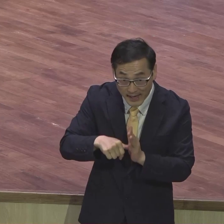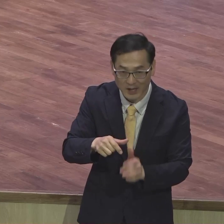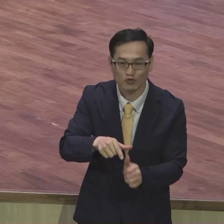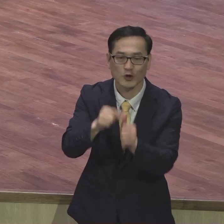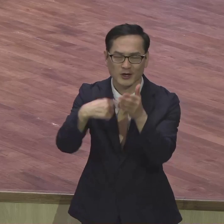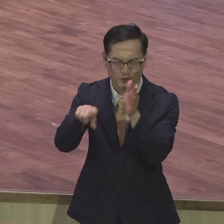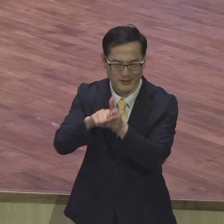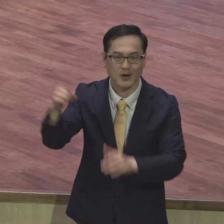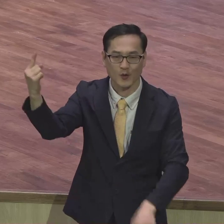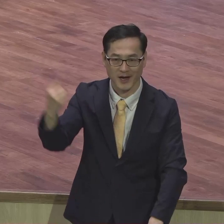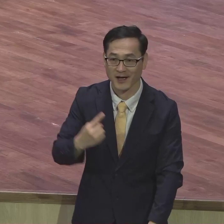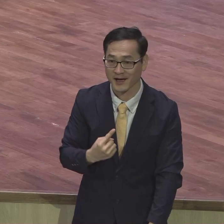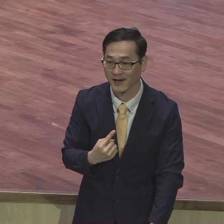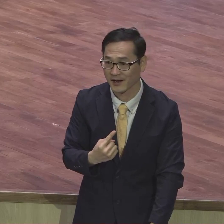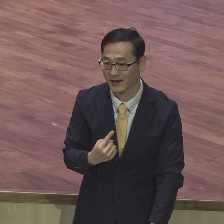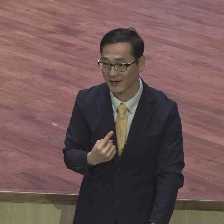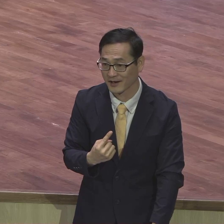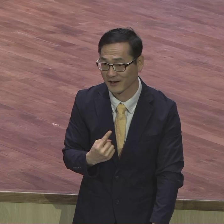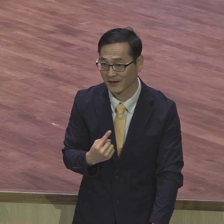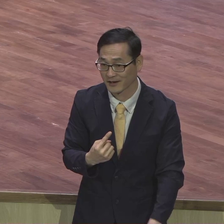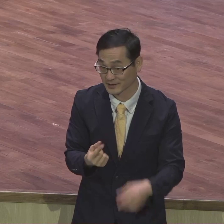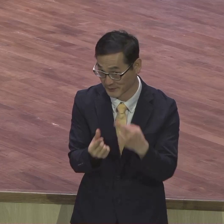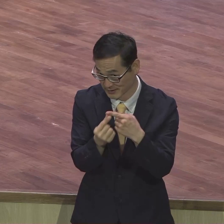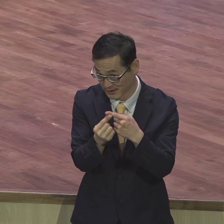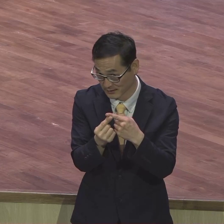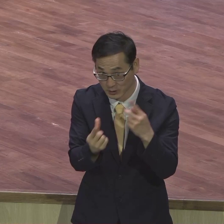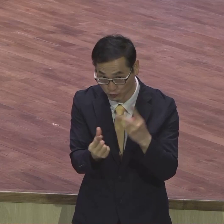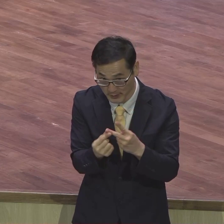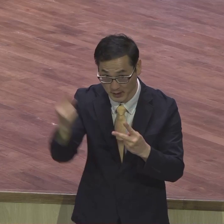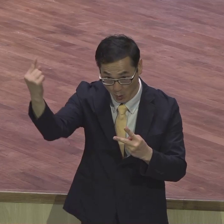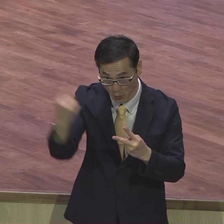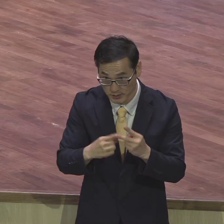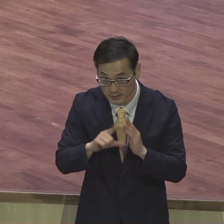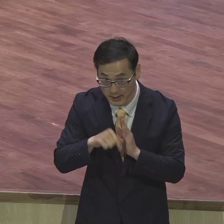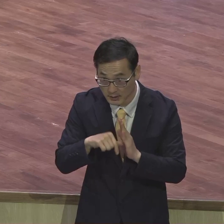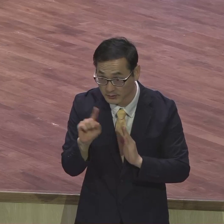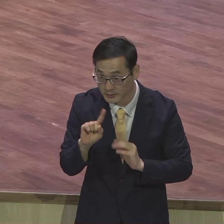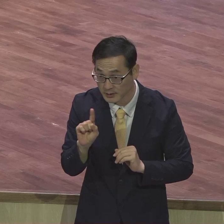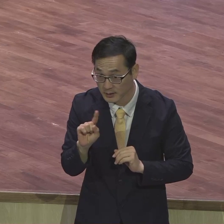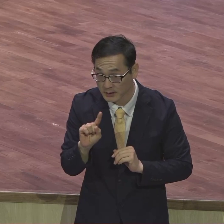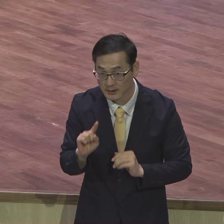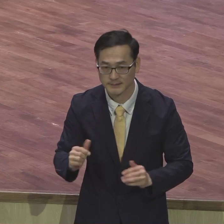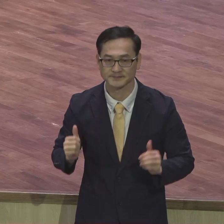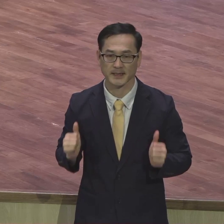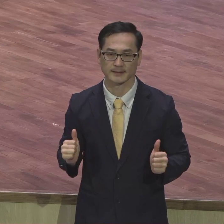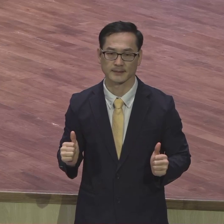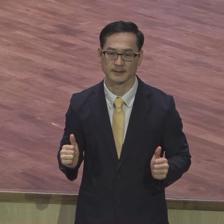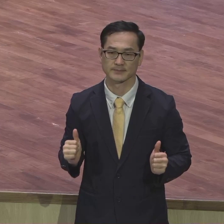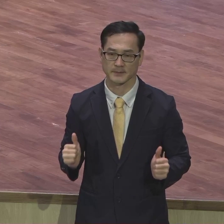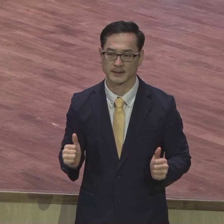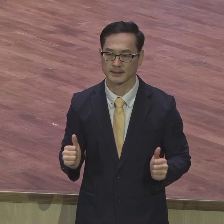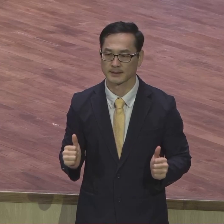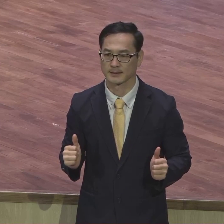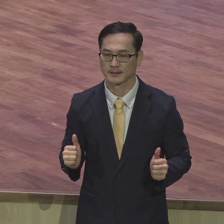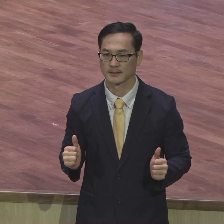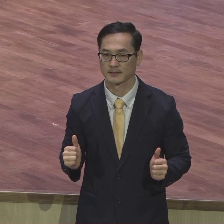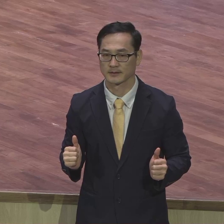구원하기 위해서 이 땅에 오셨지만 다시 오실 예수 그리스도는 심판주로 오세요 다시 오실